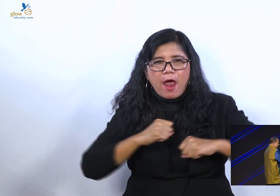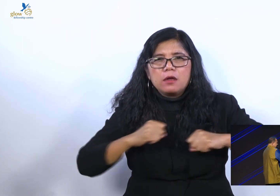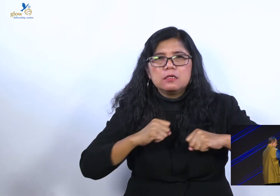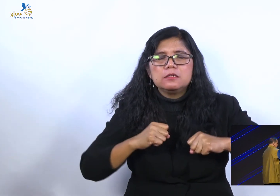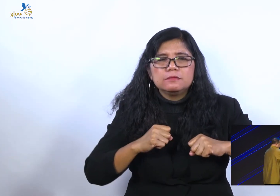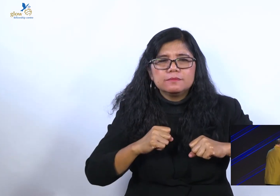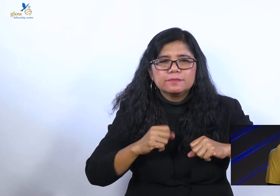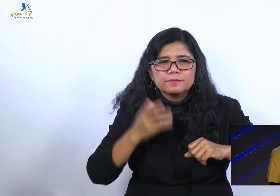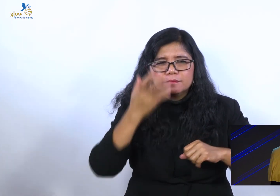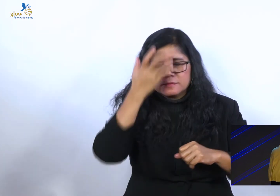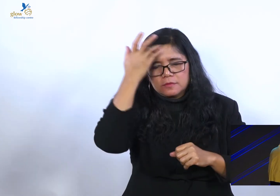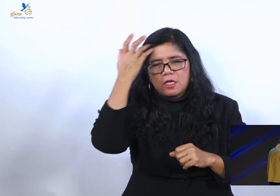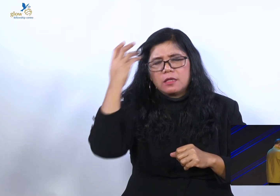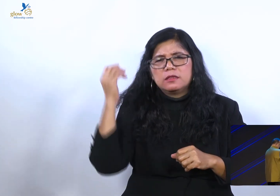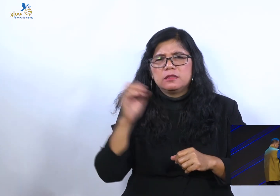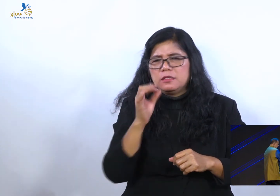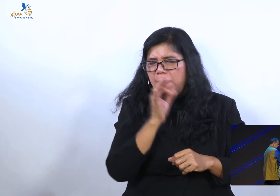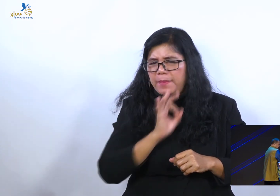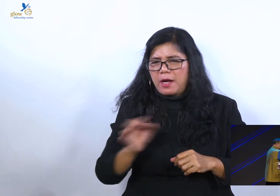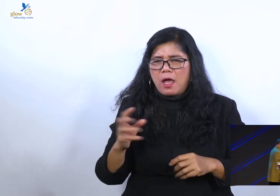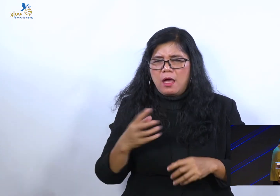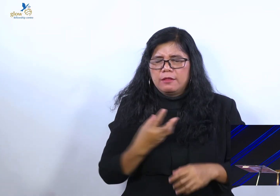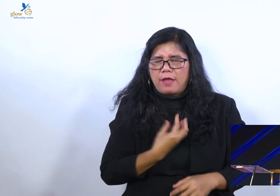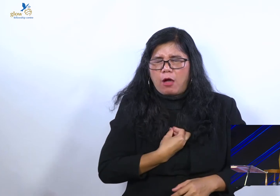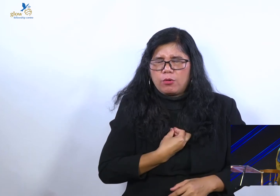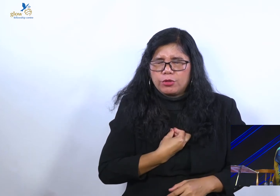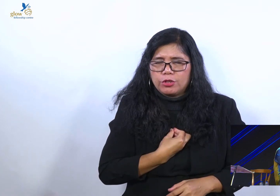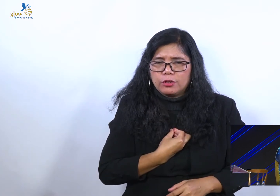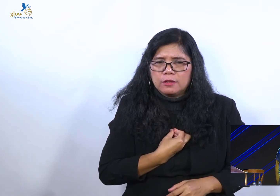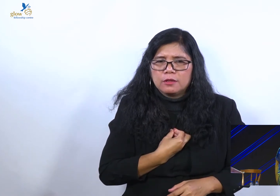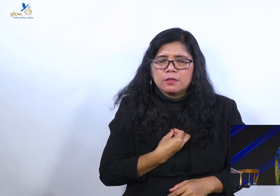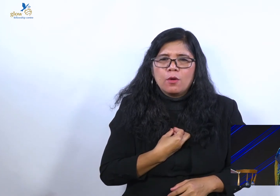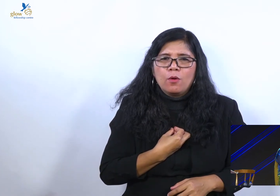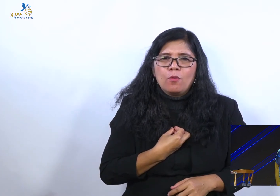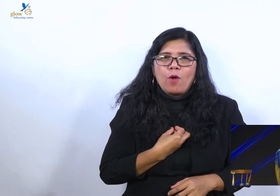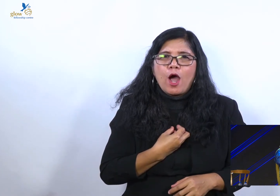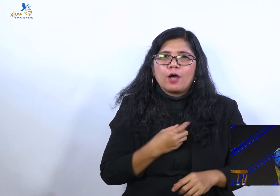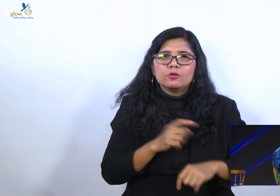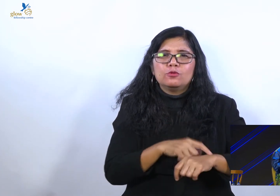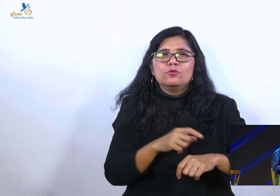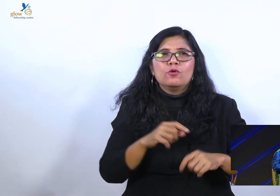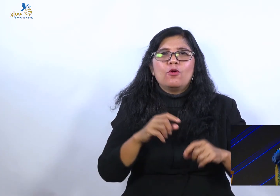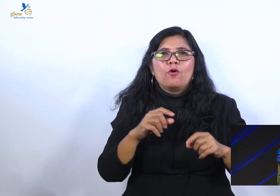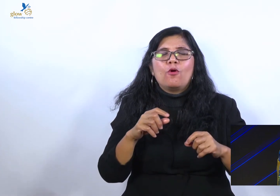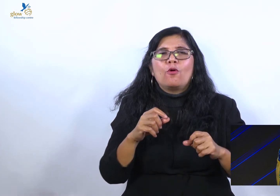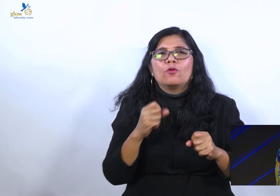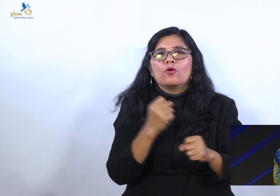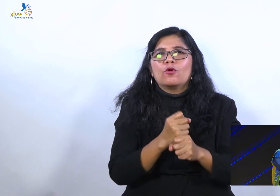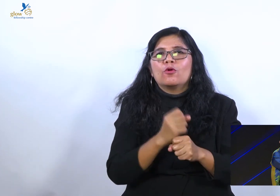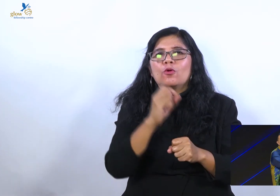Dia tidak pernah gentar. Bahkan ketika Goliath memaki-maki bangsa Israel, semua ketakutan, Daud yang berani maju.